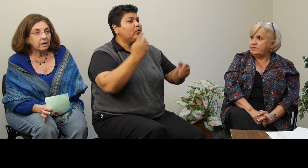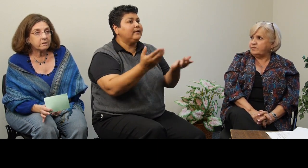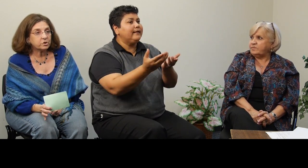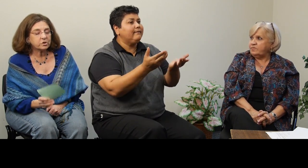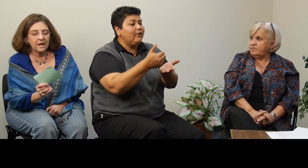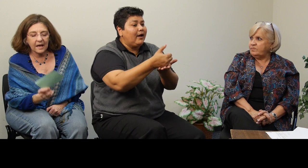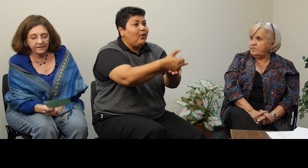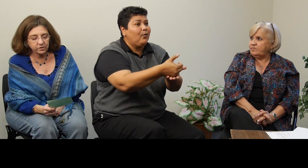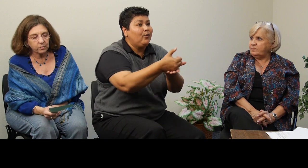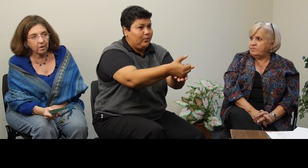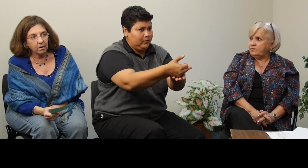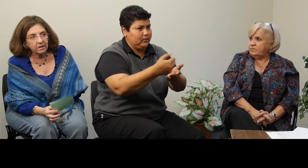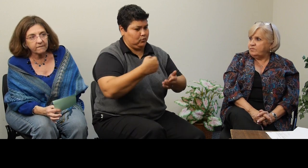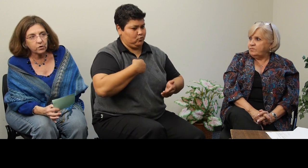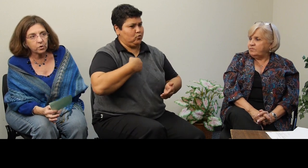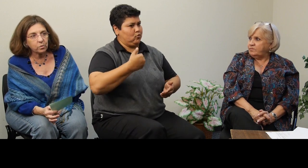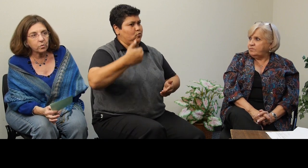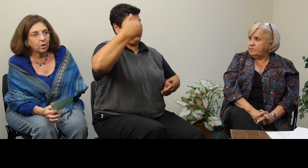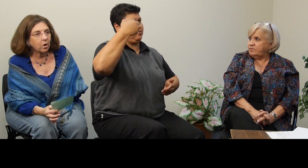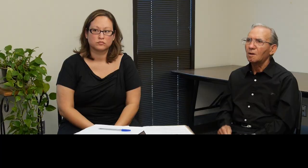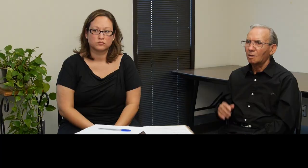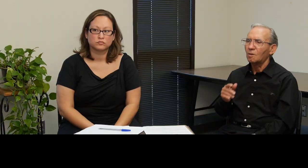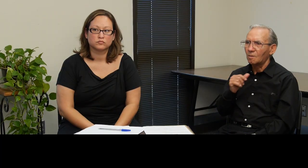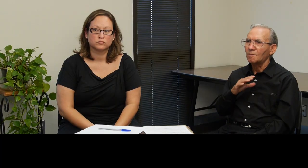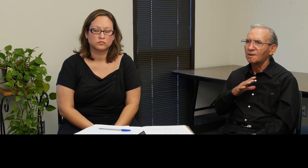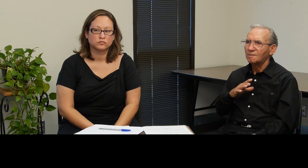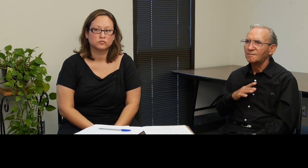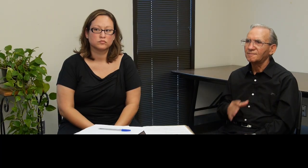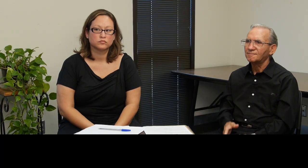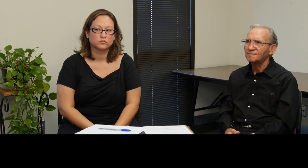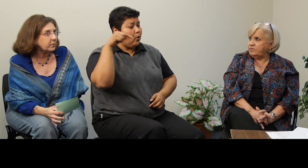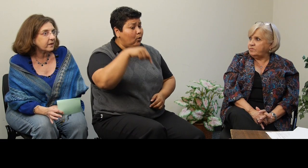Entonces ¿cómo nos a La C задачa.